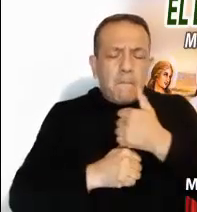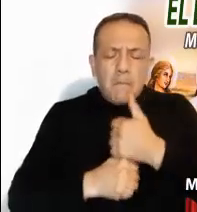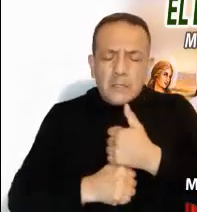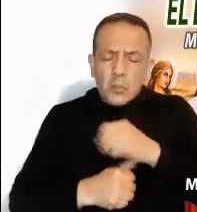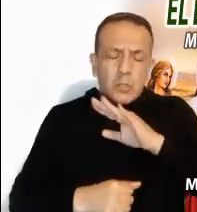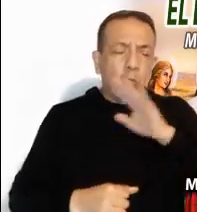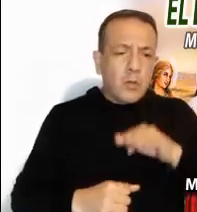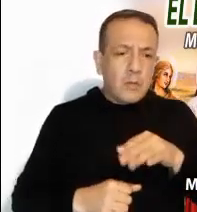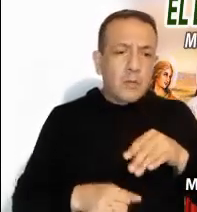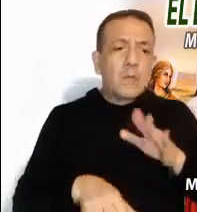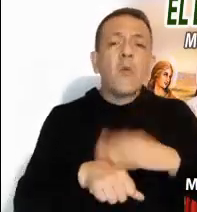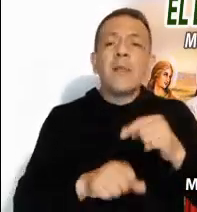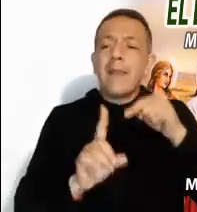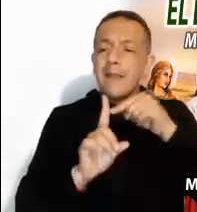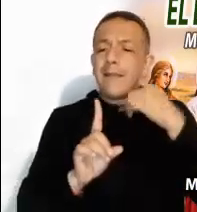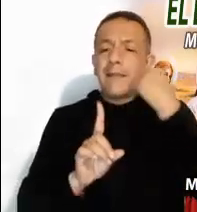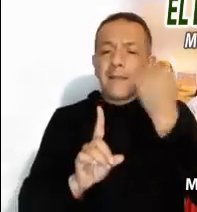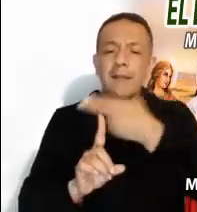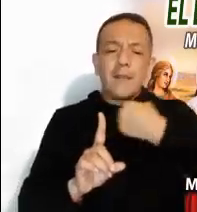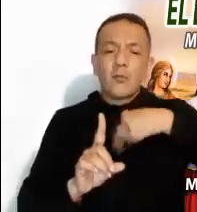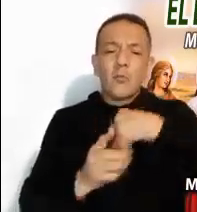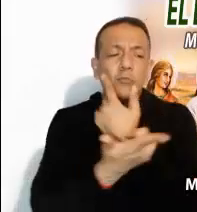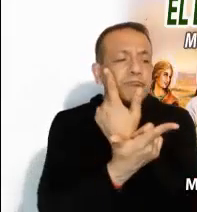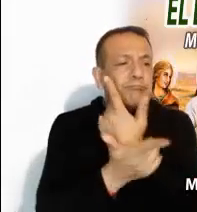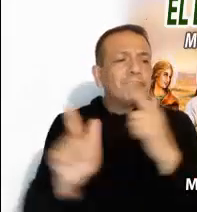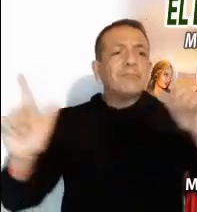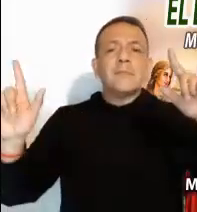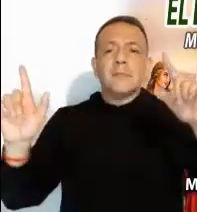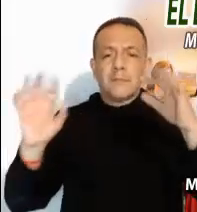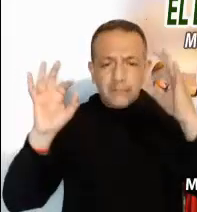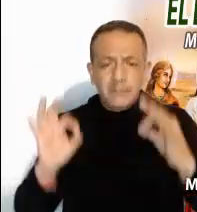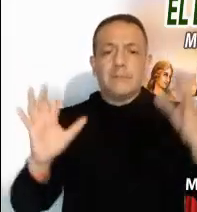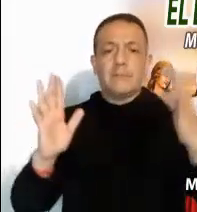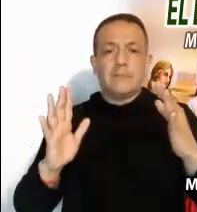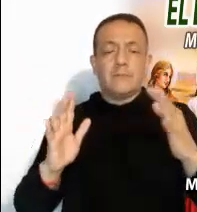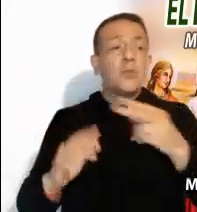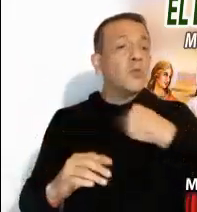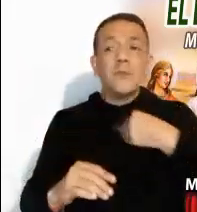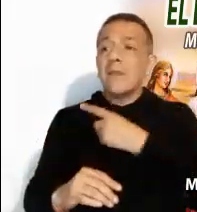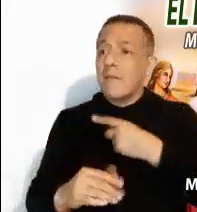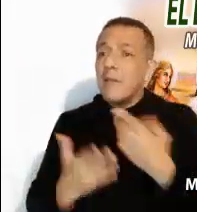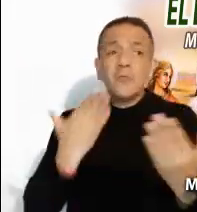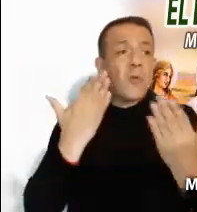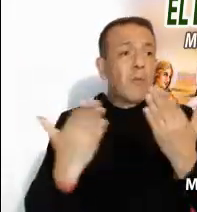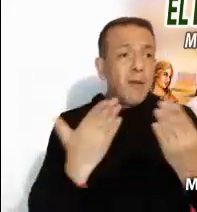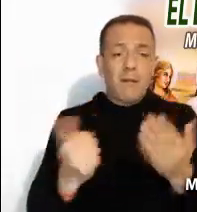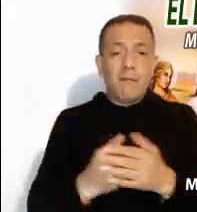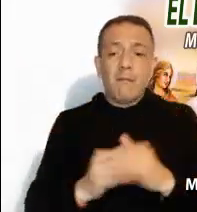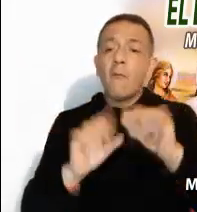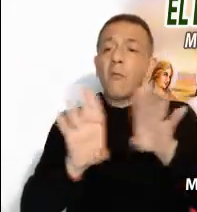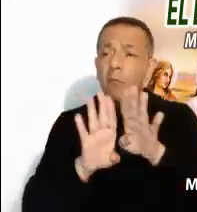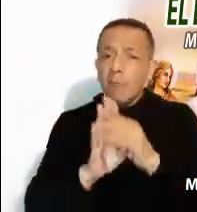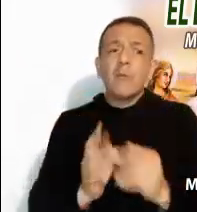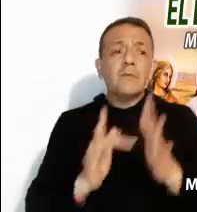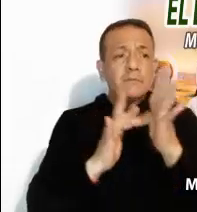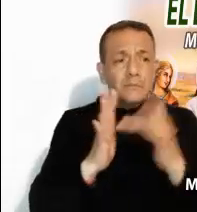con tal de ofrecernos una verdadera liberación. Hagamos una comparación de la mira y